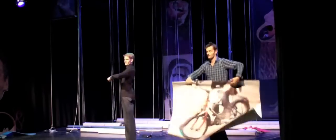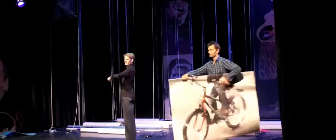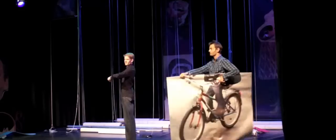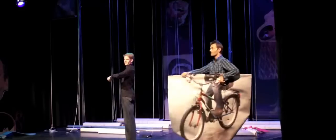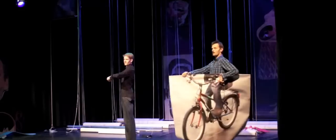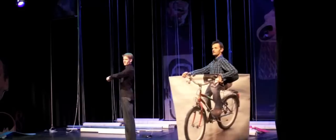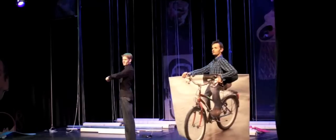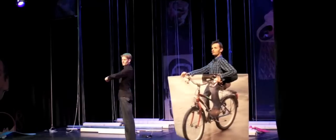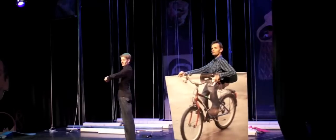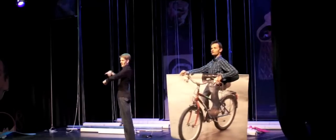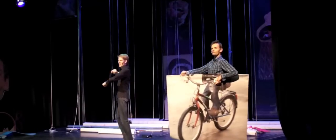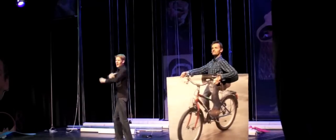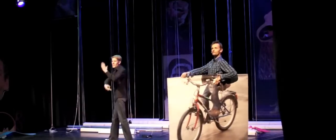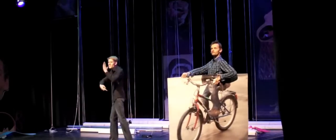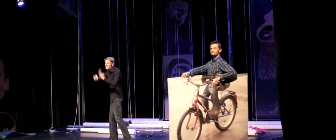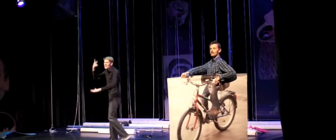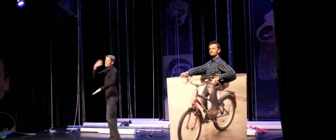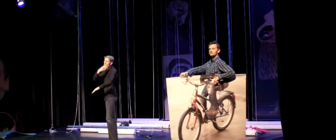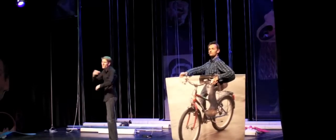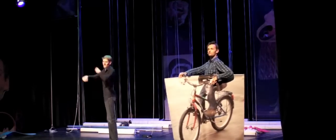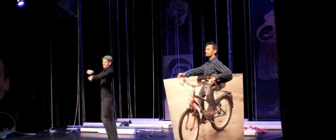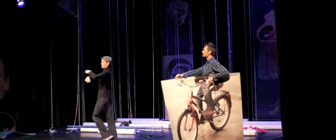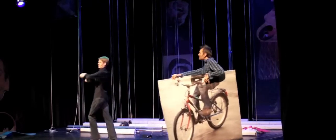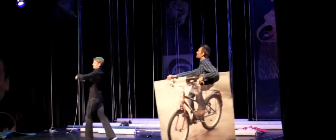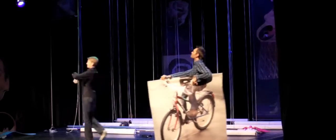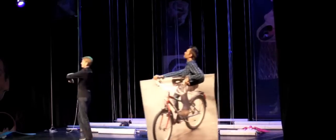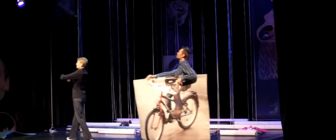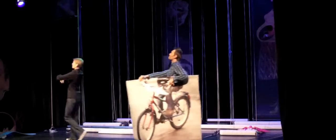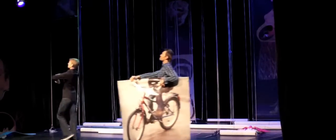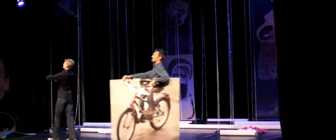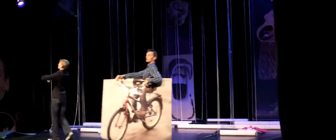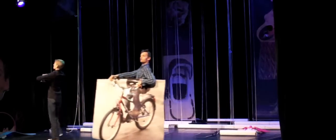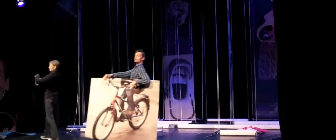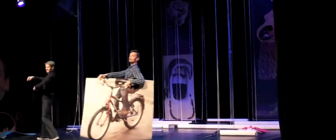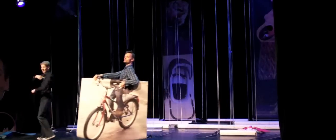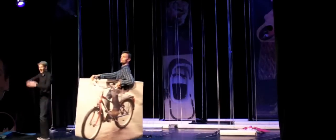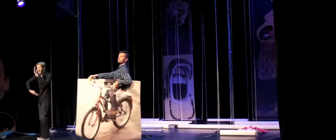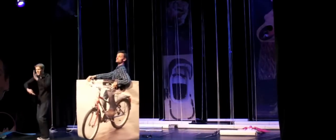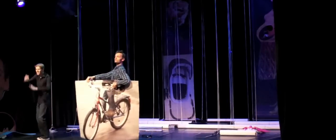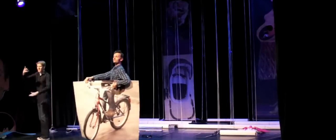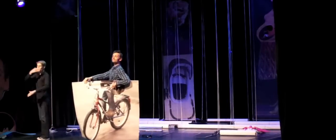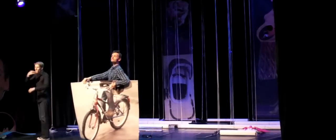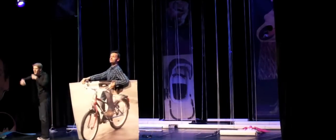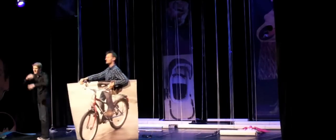Ik heb de mooiste fiets van onze straat. Ik heb de mooiste fiets van iedereen.